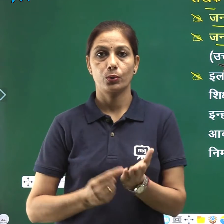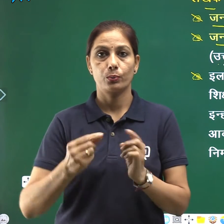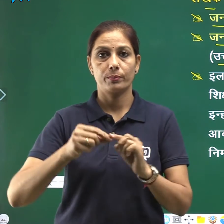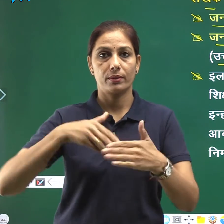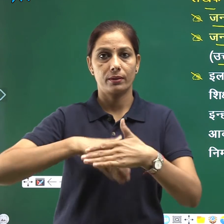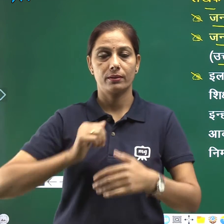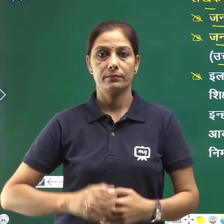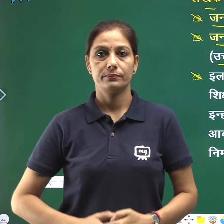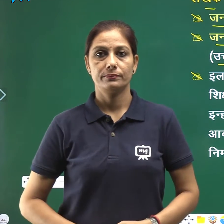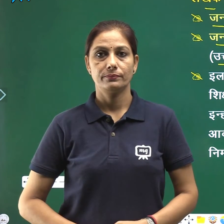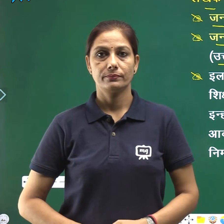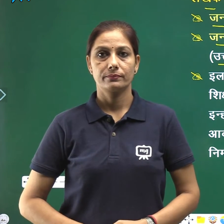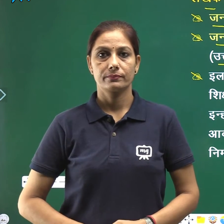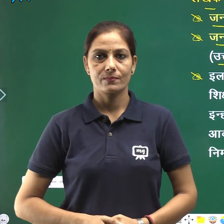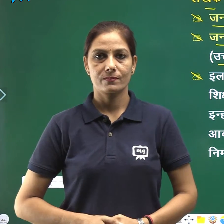में है